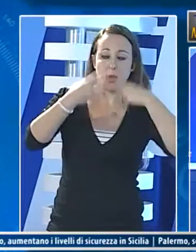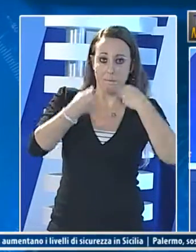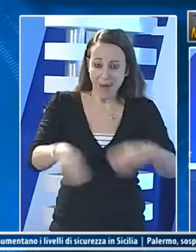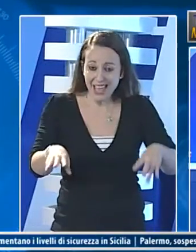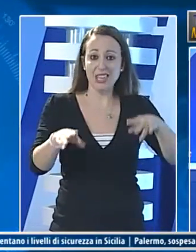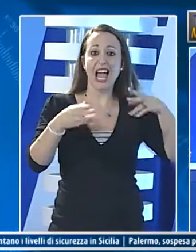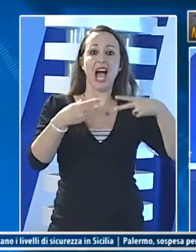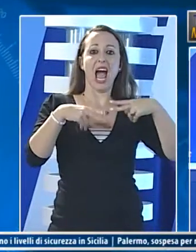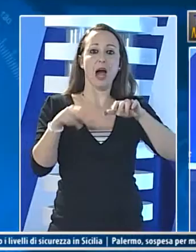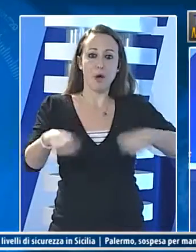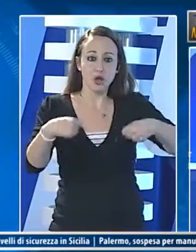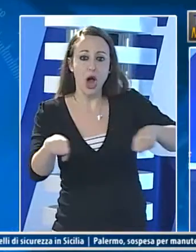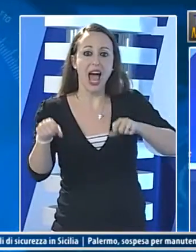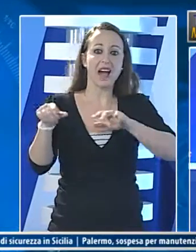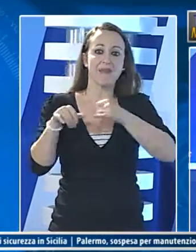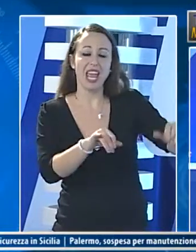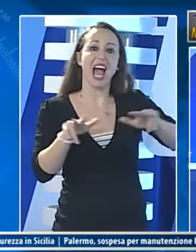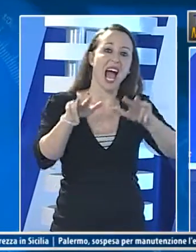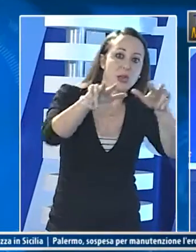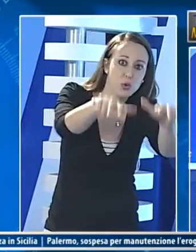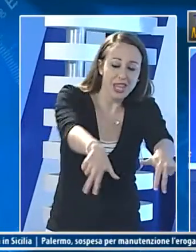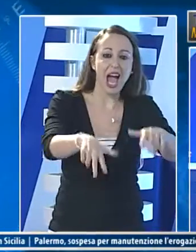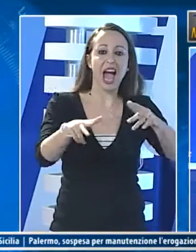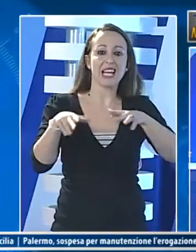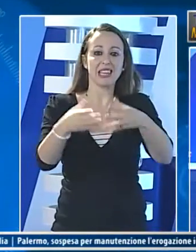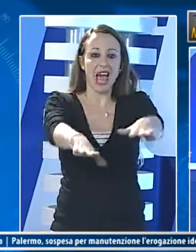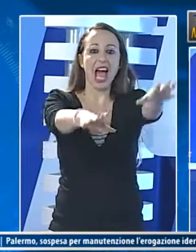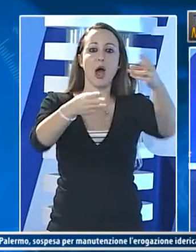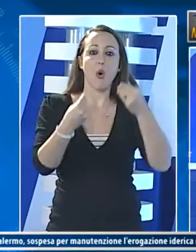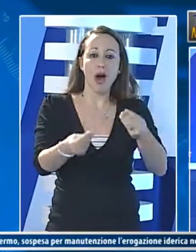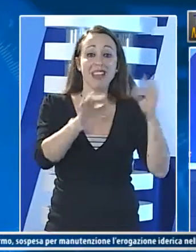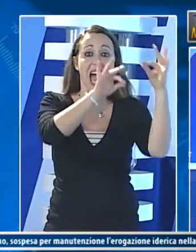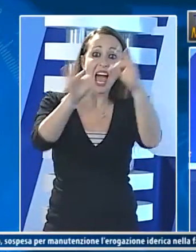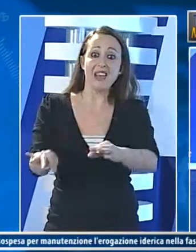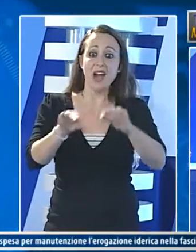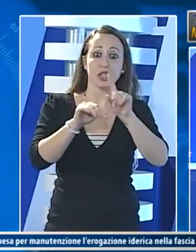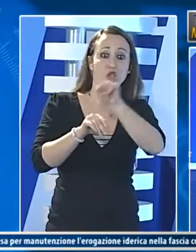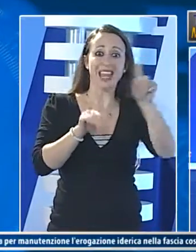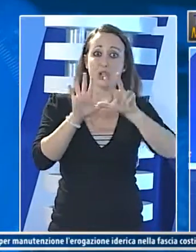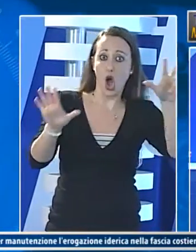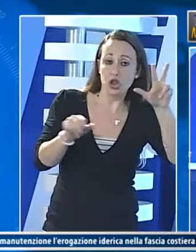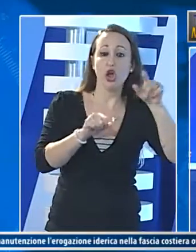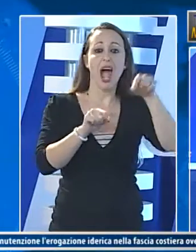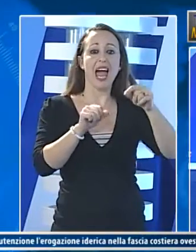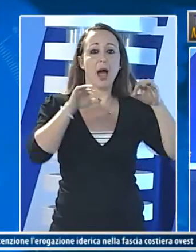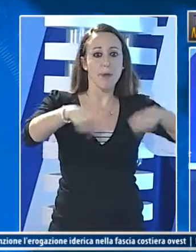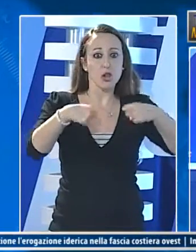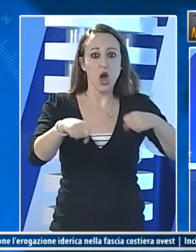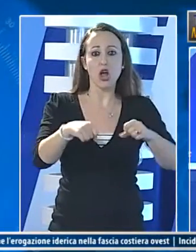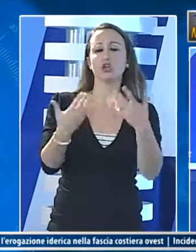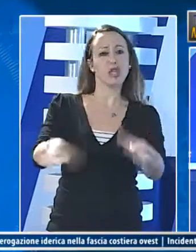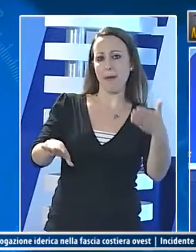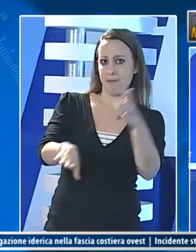quando ha perso il controllo della moto finendo a terra quando è arrivato il 118 il motociclista